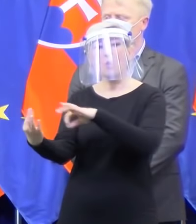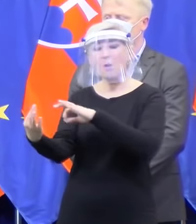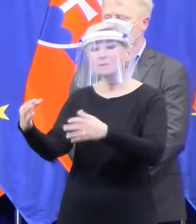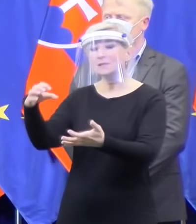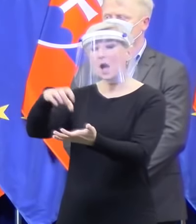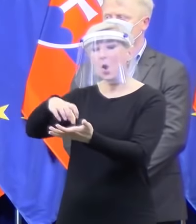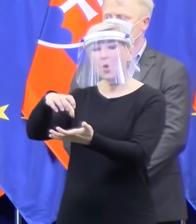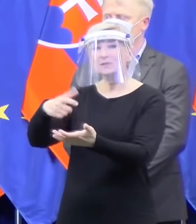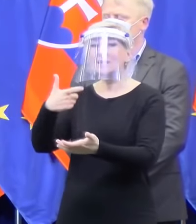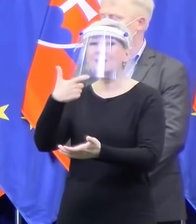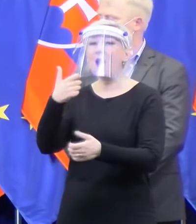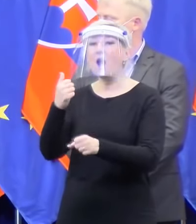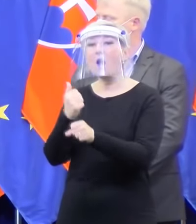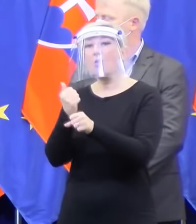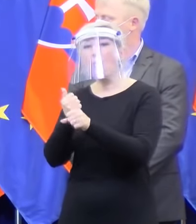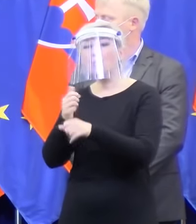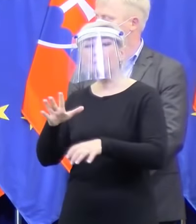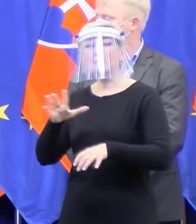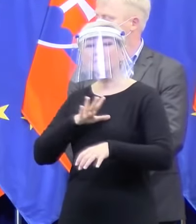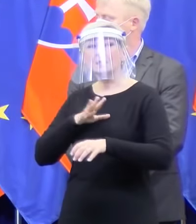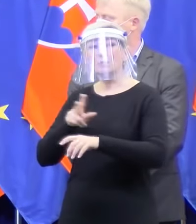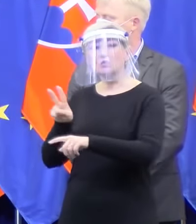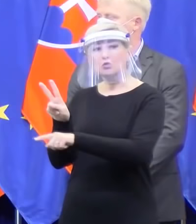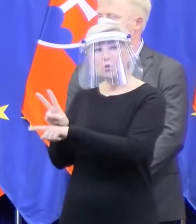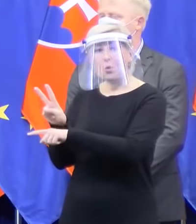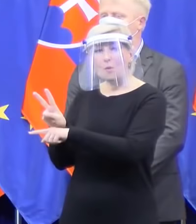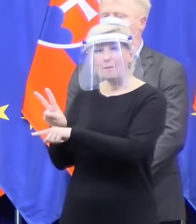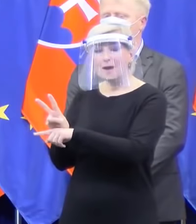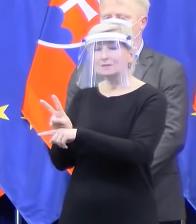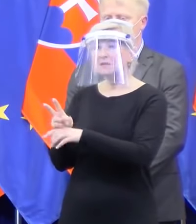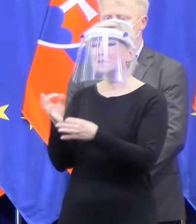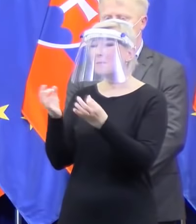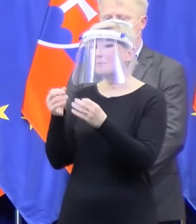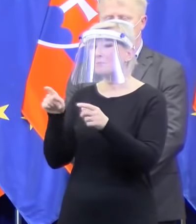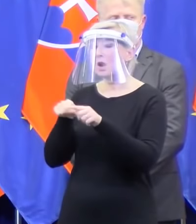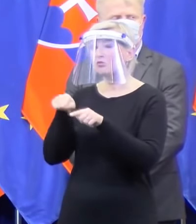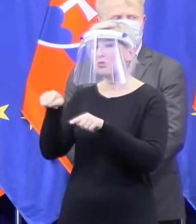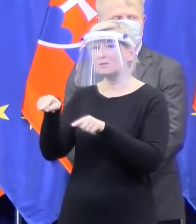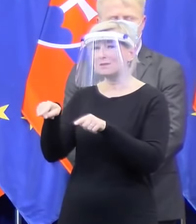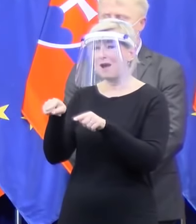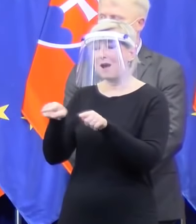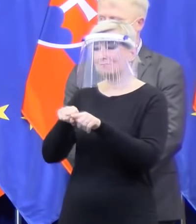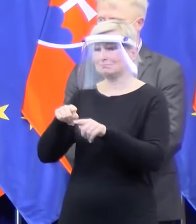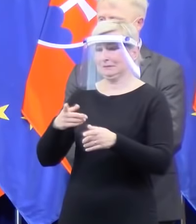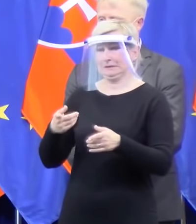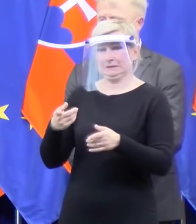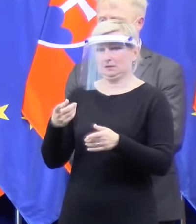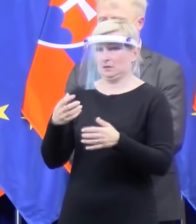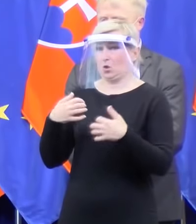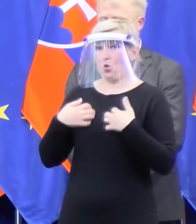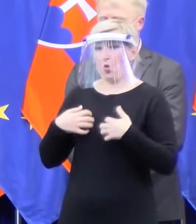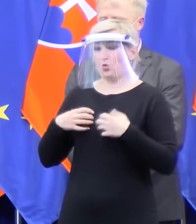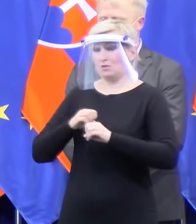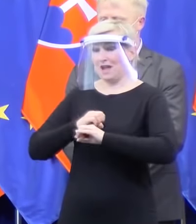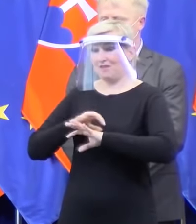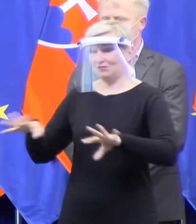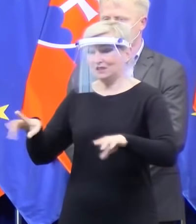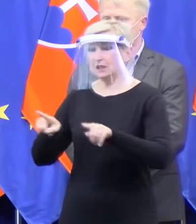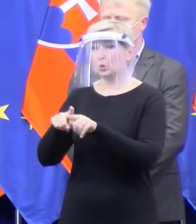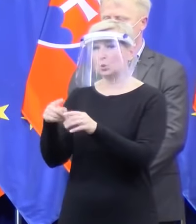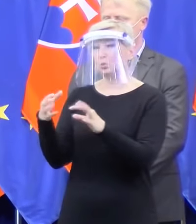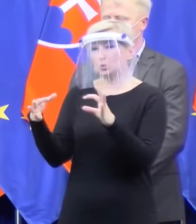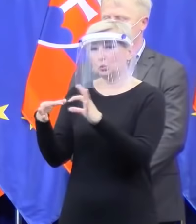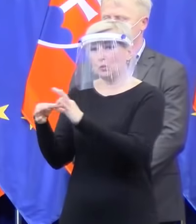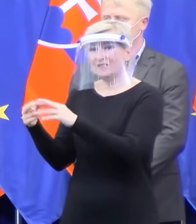bezpečnostné opatrenia, pretože tam, keď sa dostane koronavírus, tak to bude mať zrejme veľmi rýchly spát. Takže či